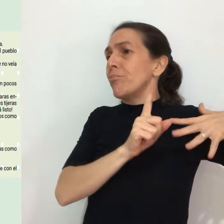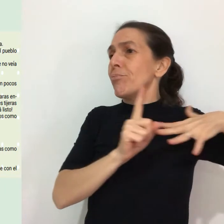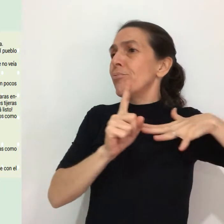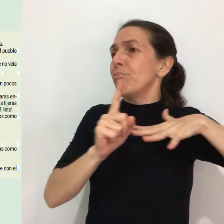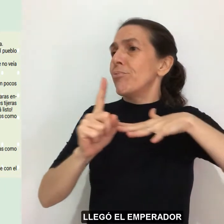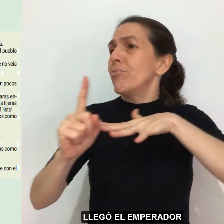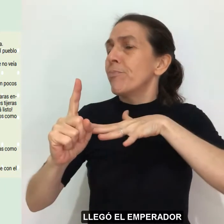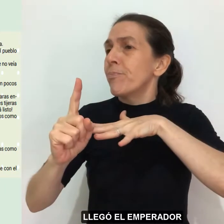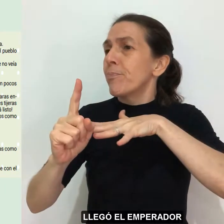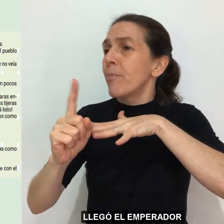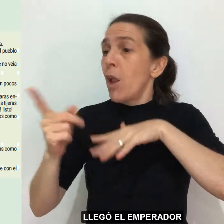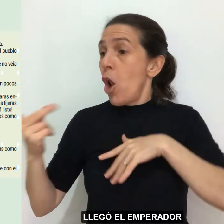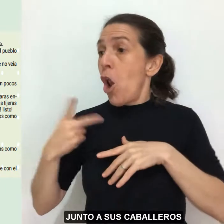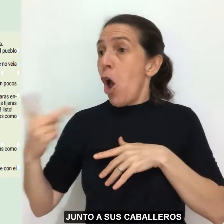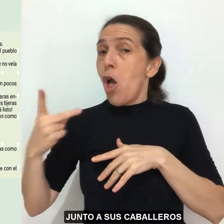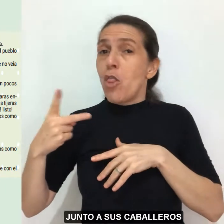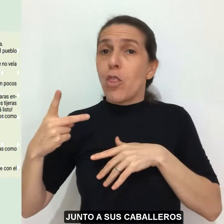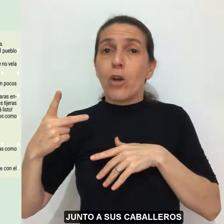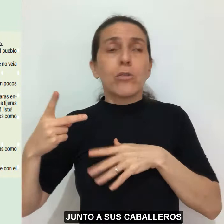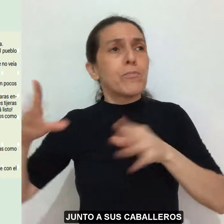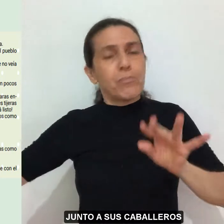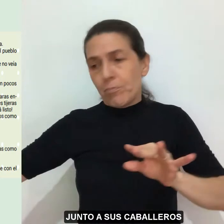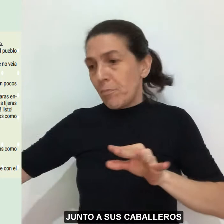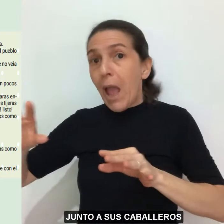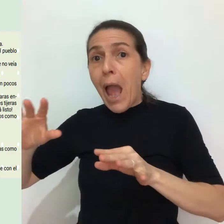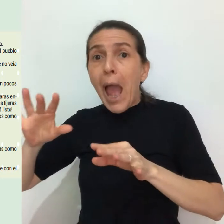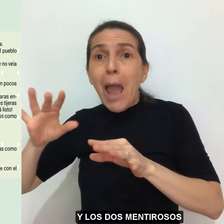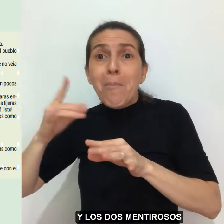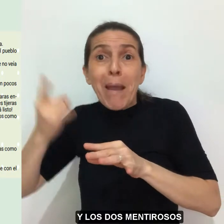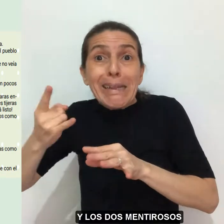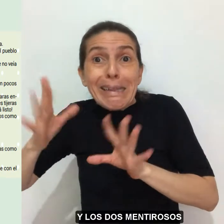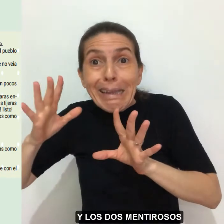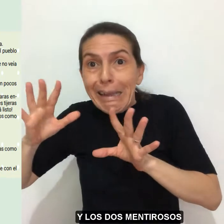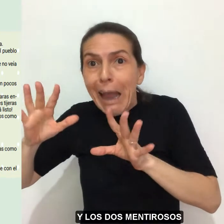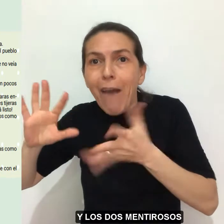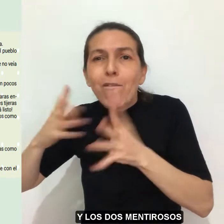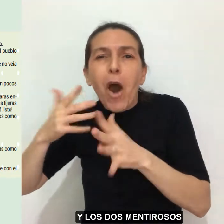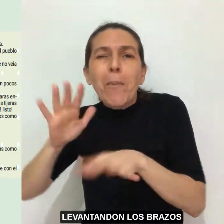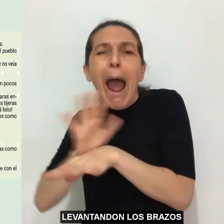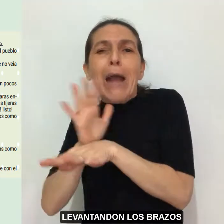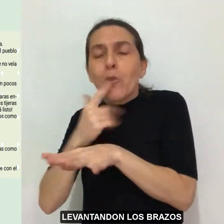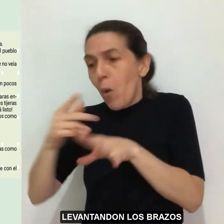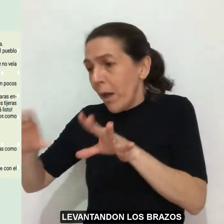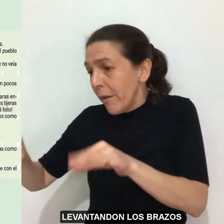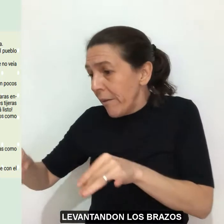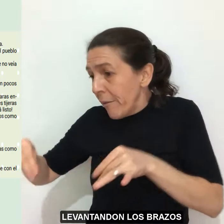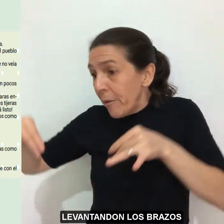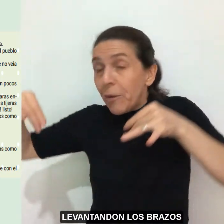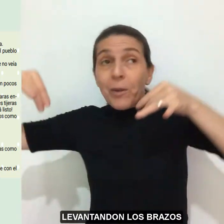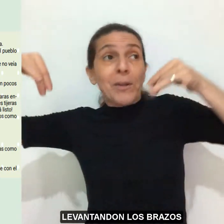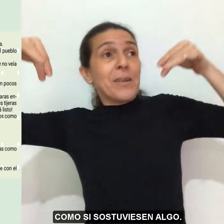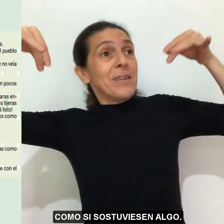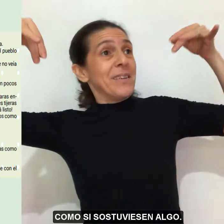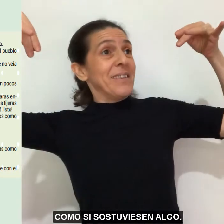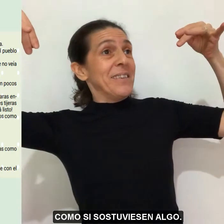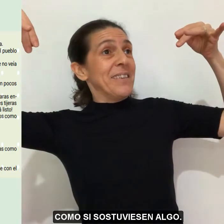Llegó el emperador junto a sus caballeros y los dos mentirosos levantando los brazos como si